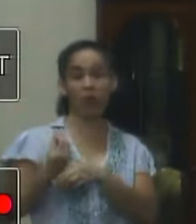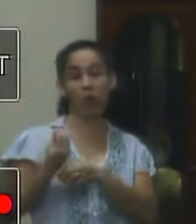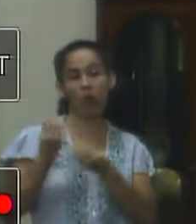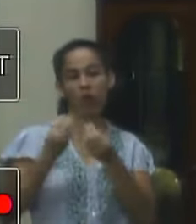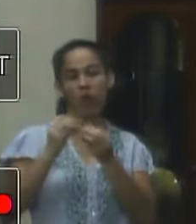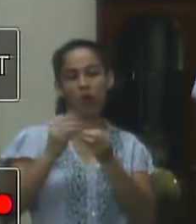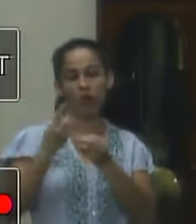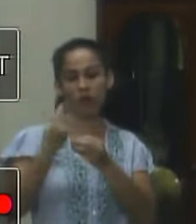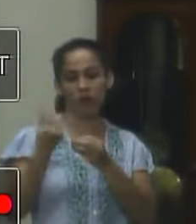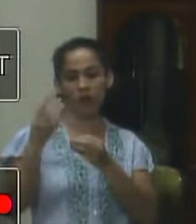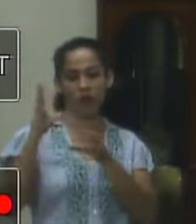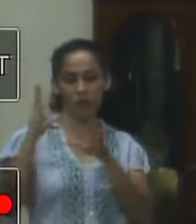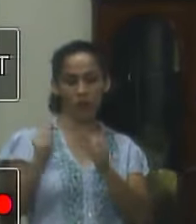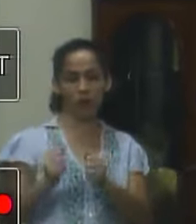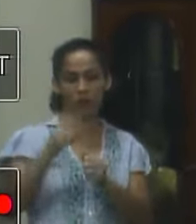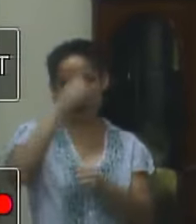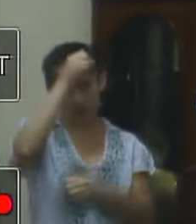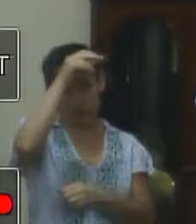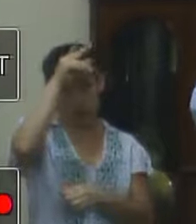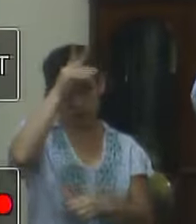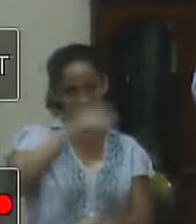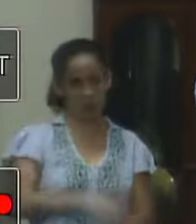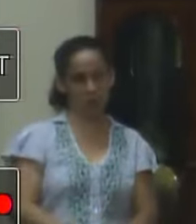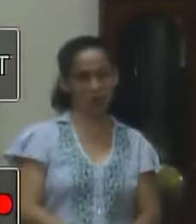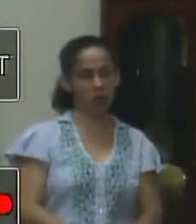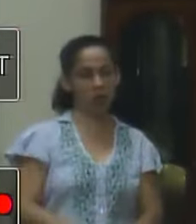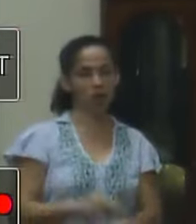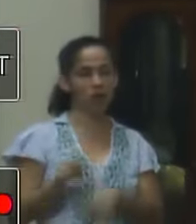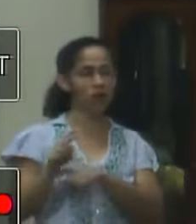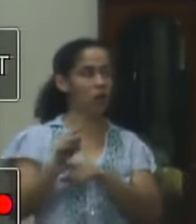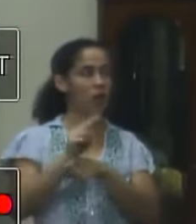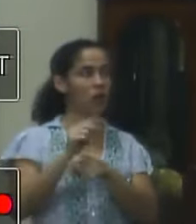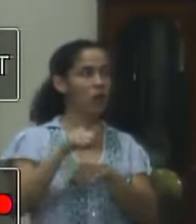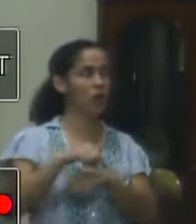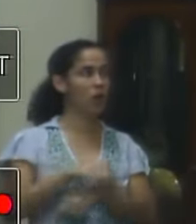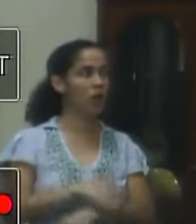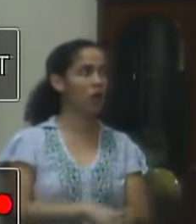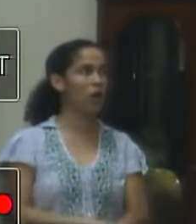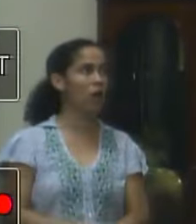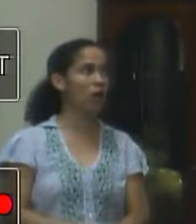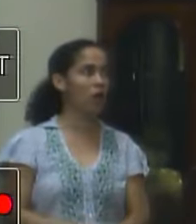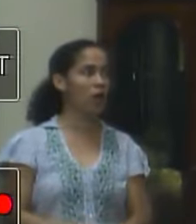e melhorar todo esse entendimento tributário fiscal do nosso município para